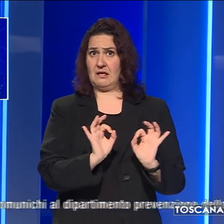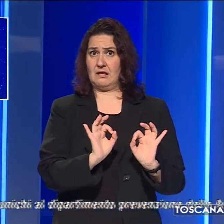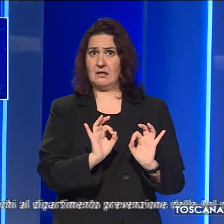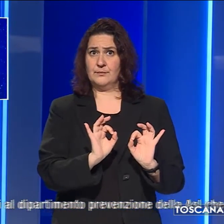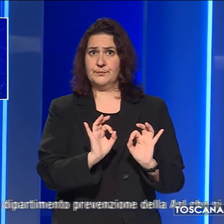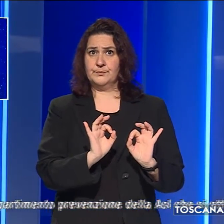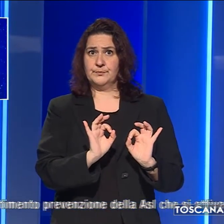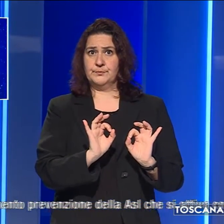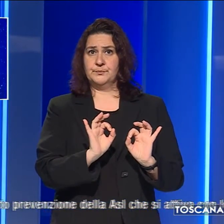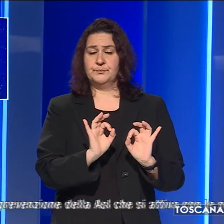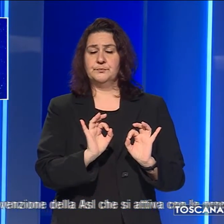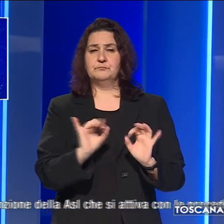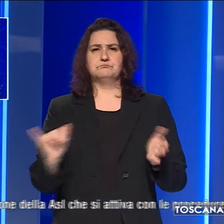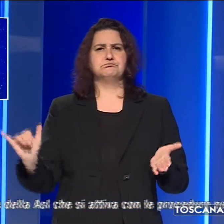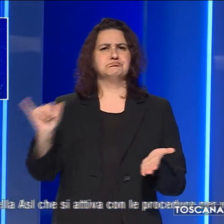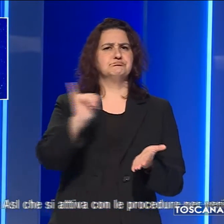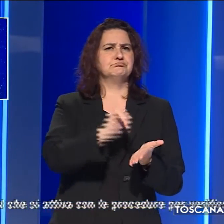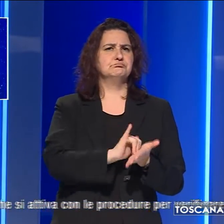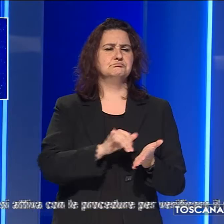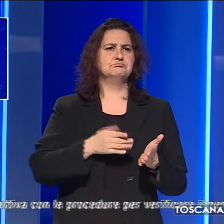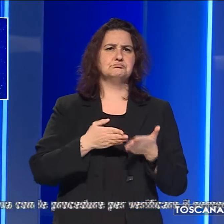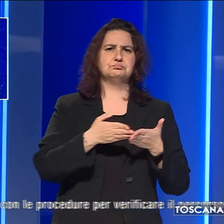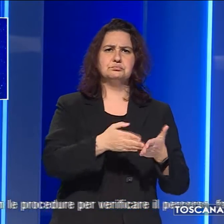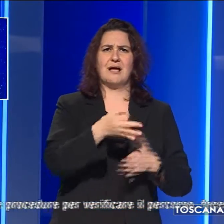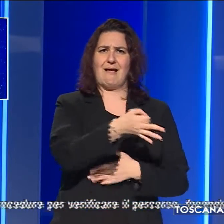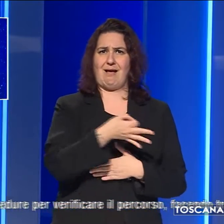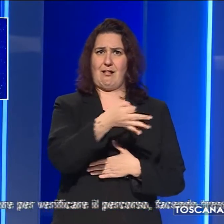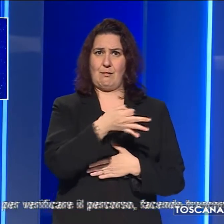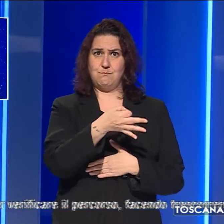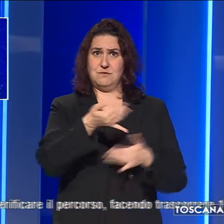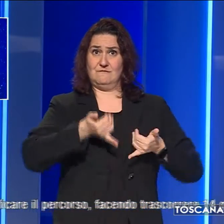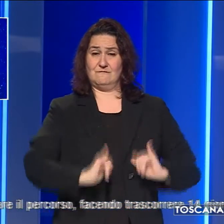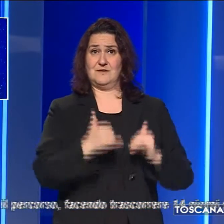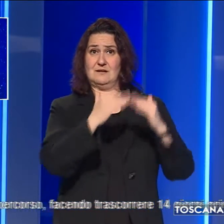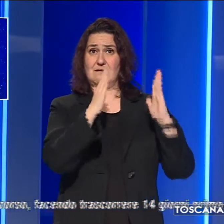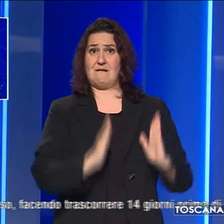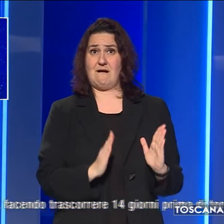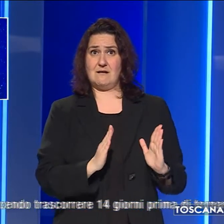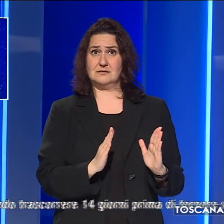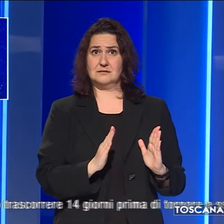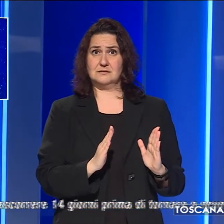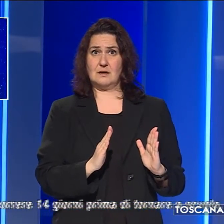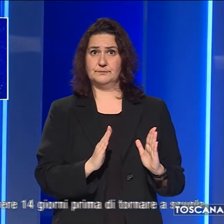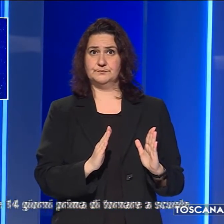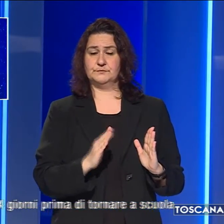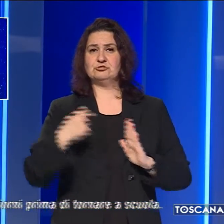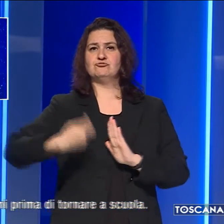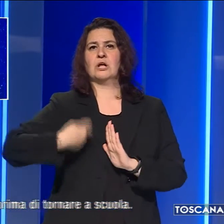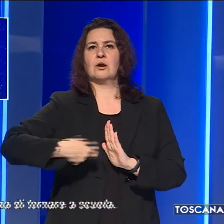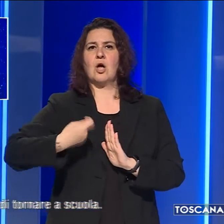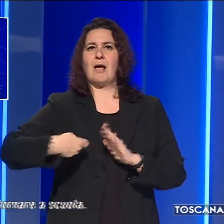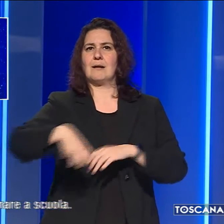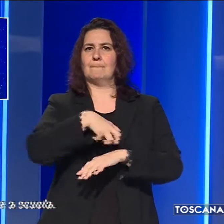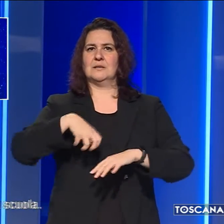Una volta arrivati sull'Elba, i figli sono rimasti a casa. La circolare ministeriale, infatti,